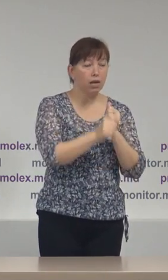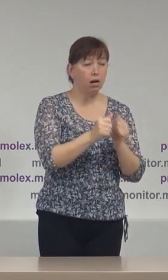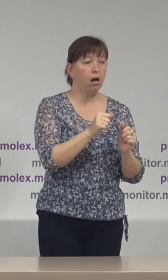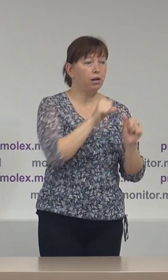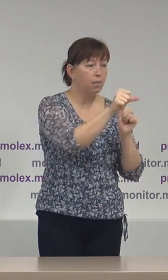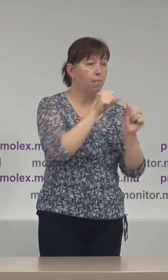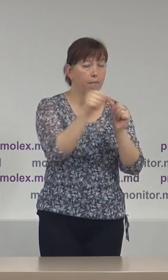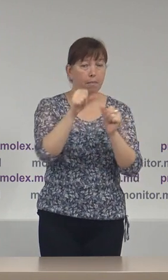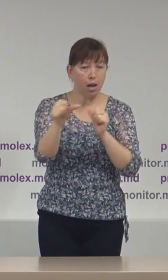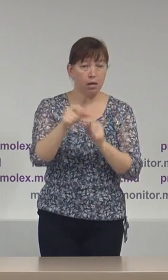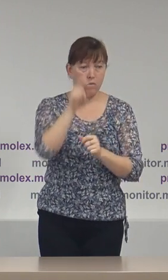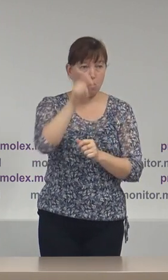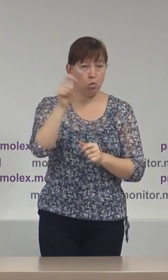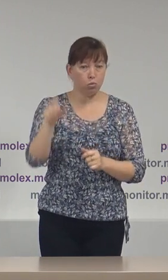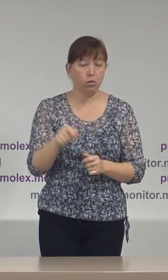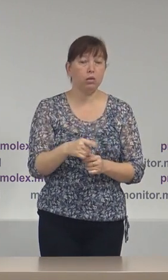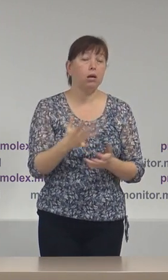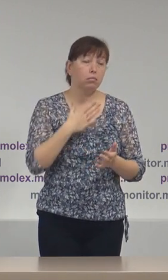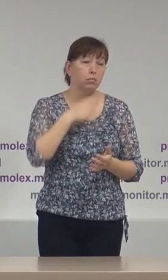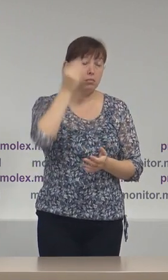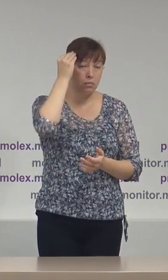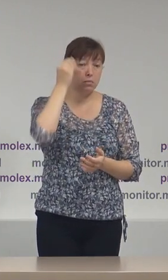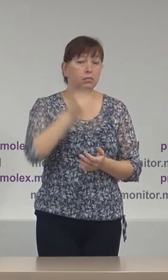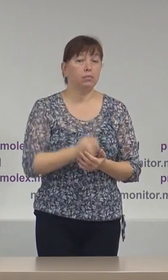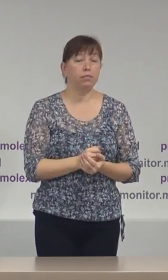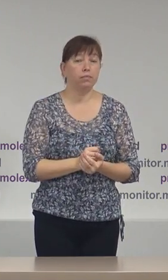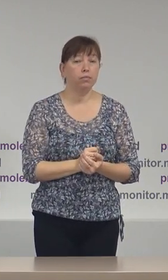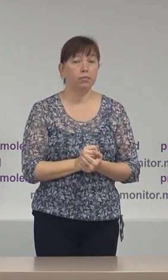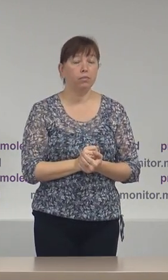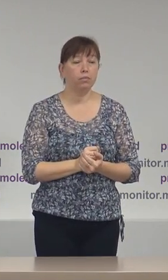concurent în parte, atunci, din punct de vedere a observatorilor,